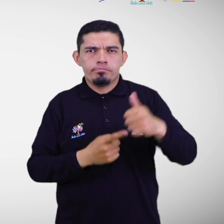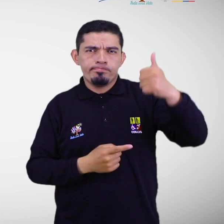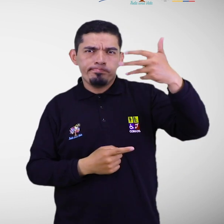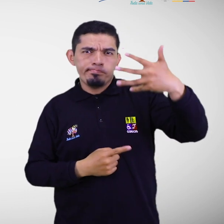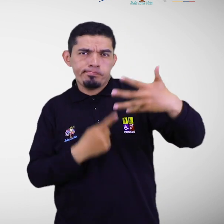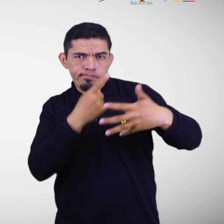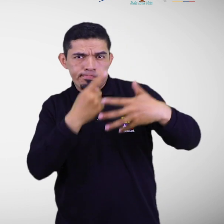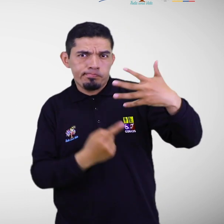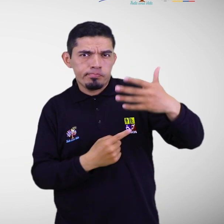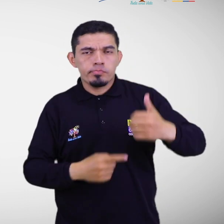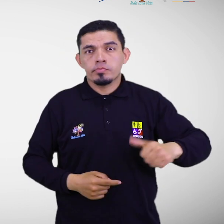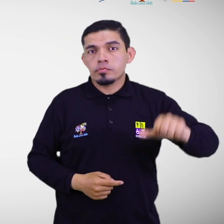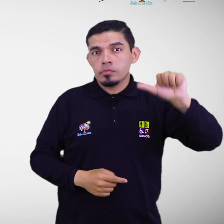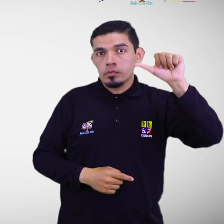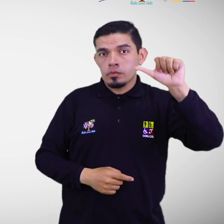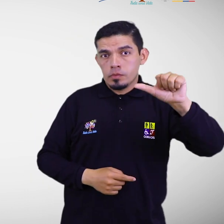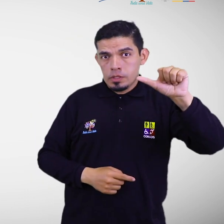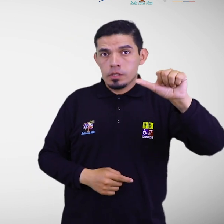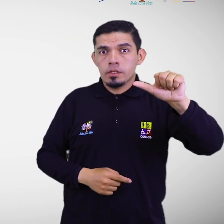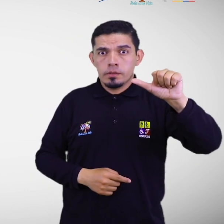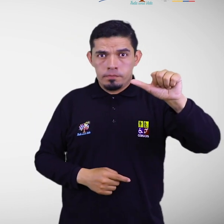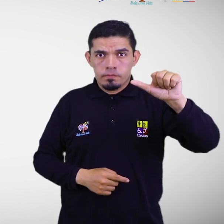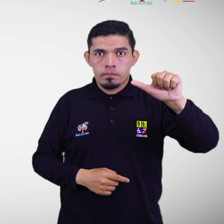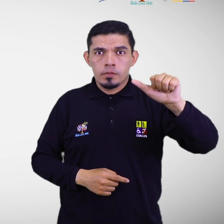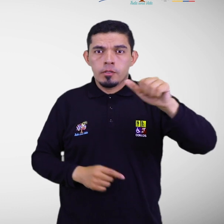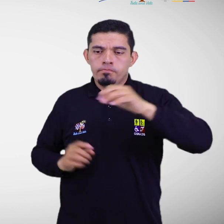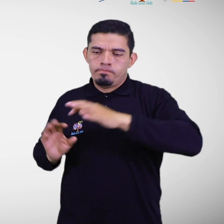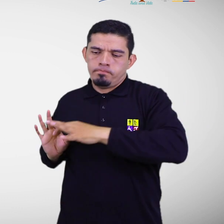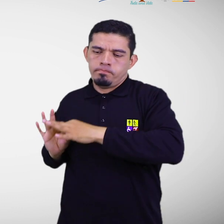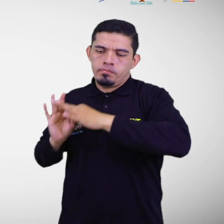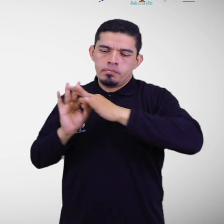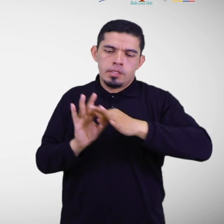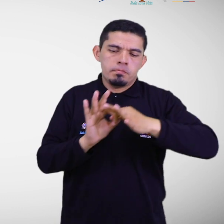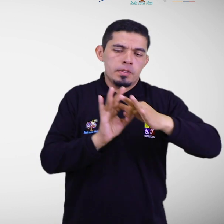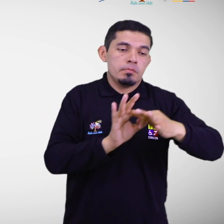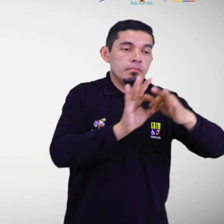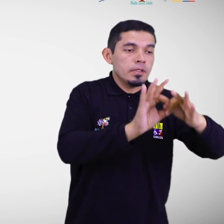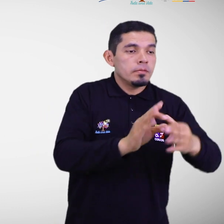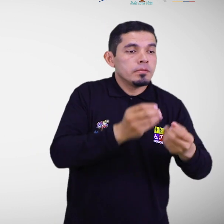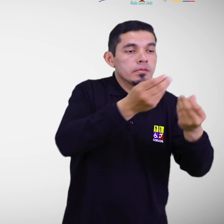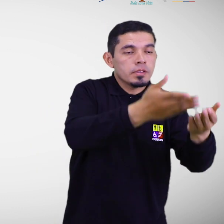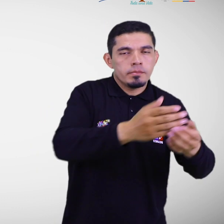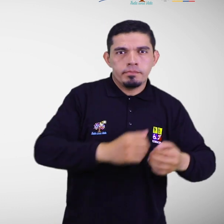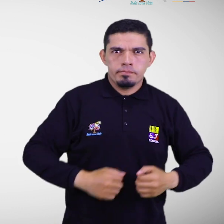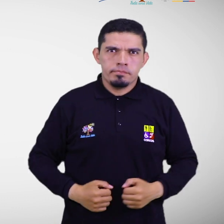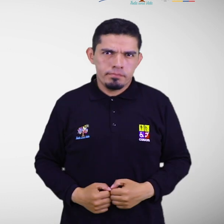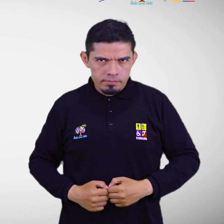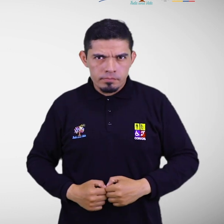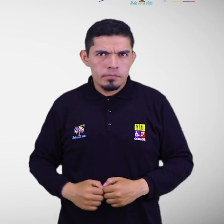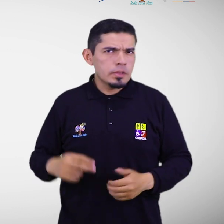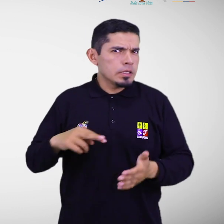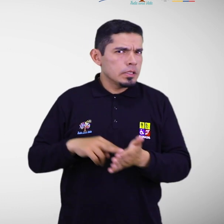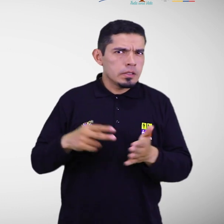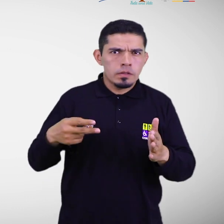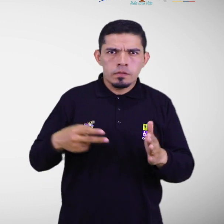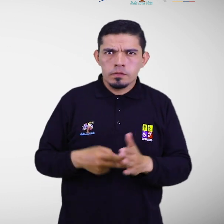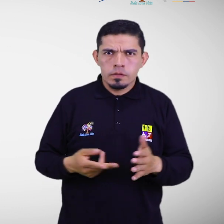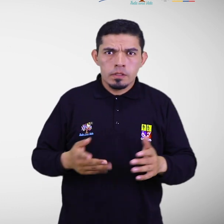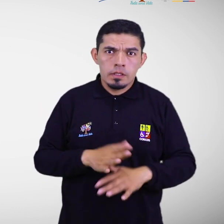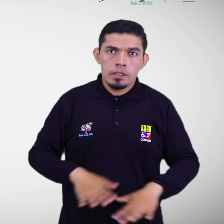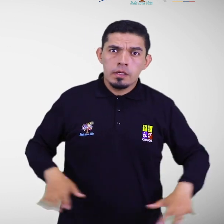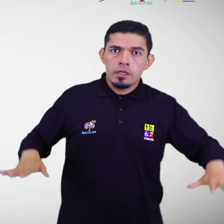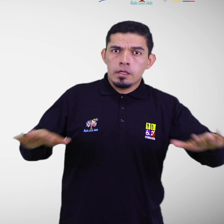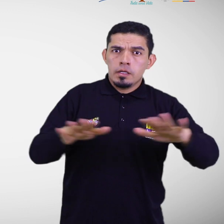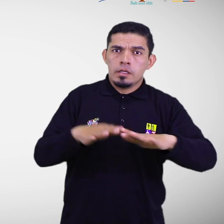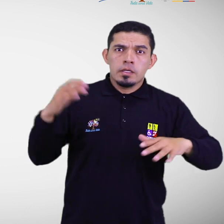acciones. a. Gestionar la cadena logística de asistencia humanitaria. Consiste en proporcionar en las zonas